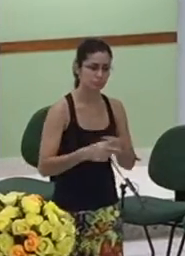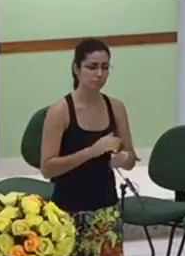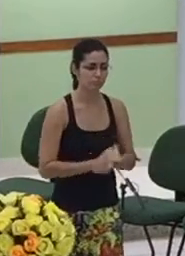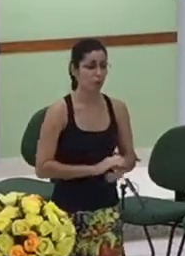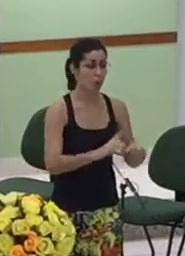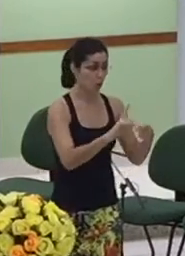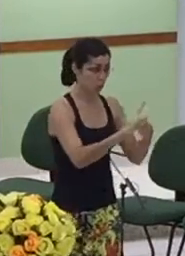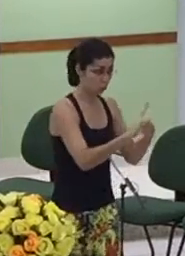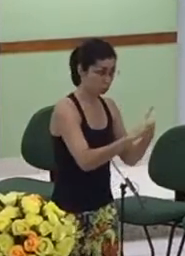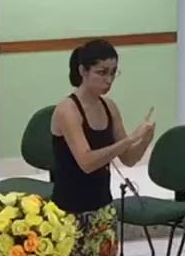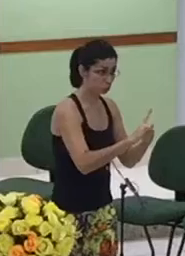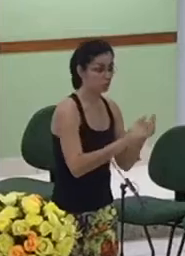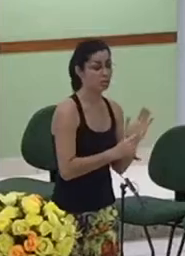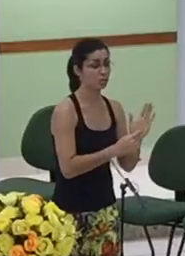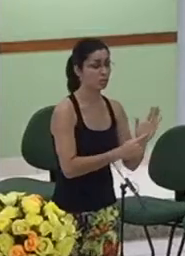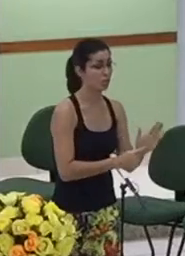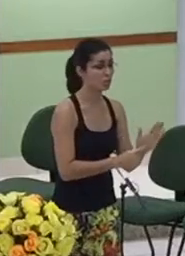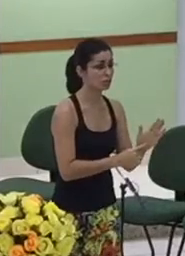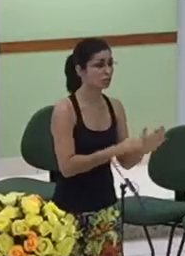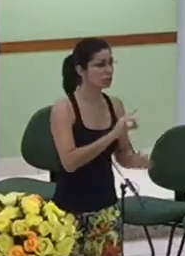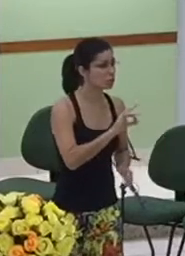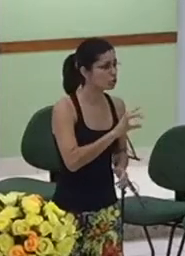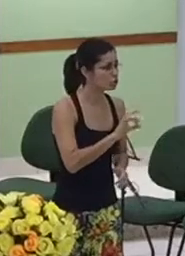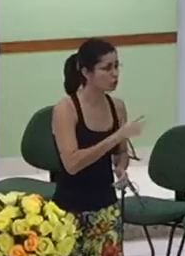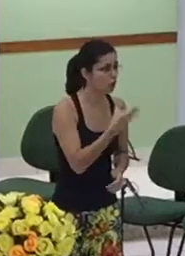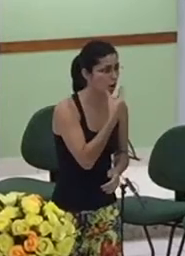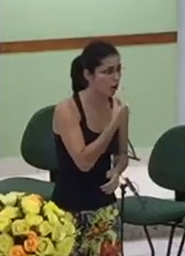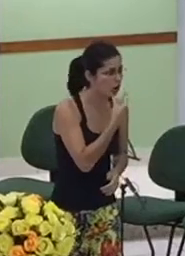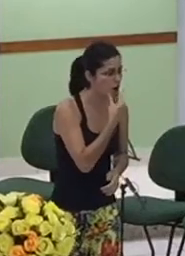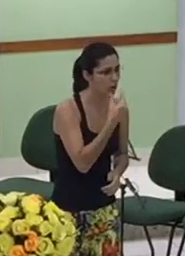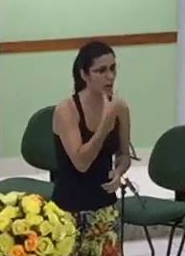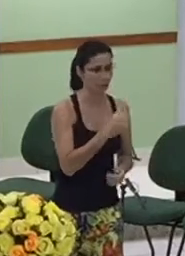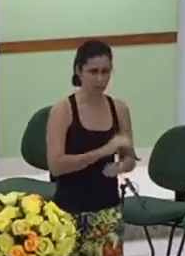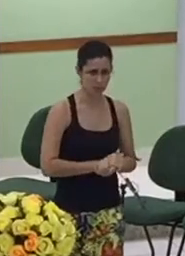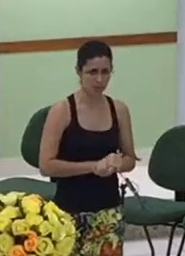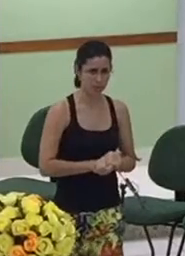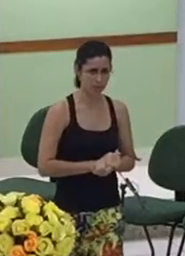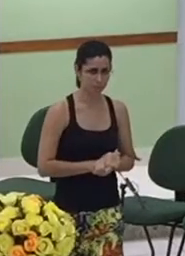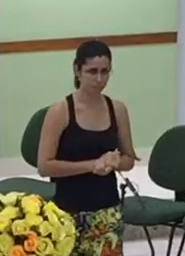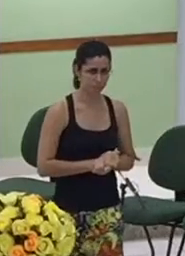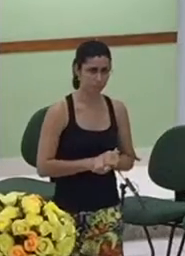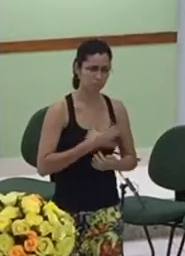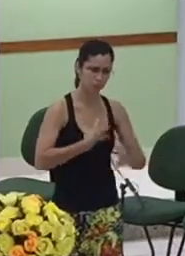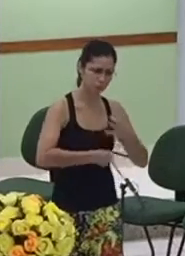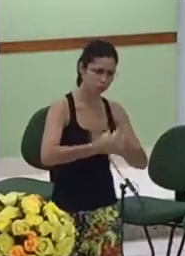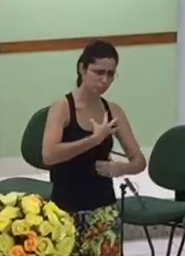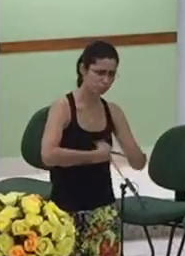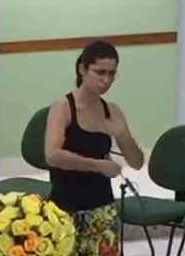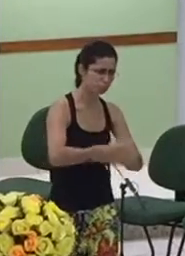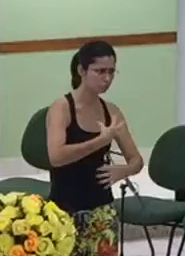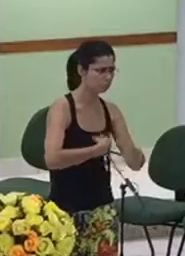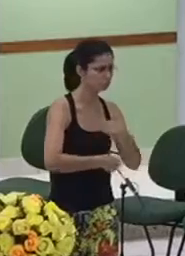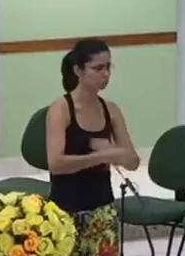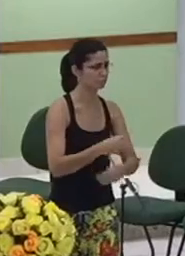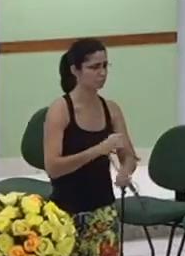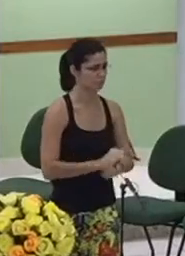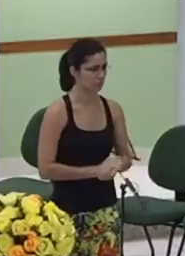apenas homens nós encontramos a linhagem de Jesus escrito a partir dos homens os homens